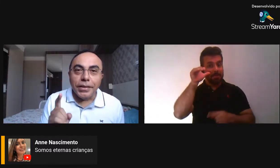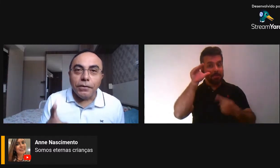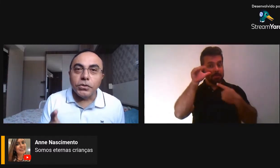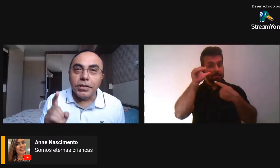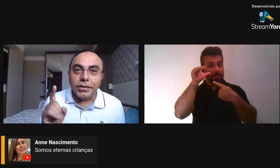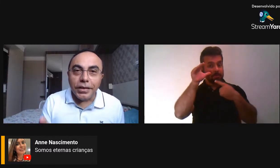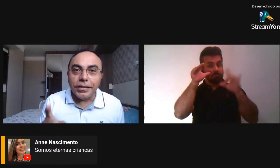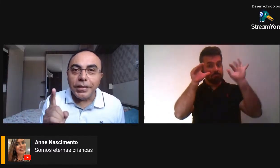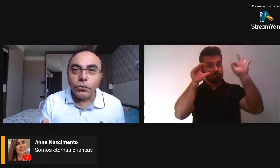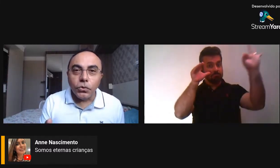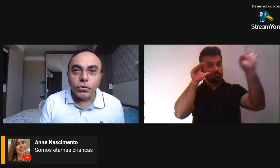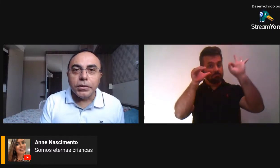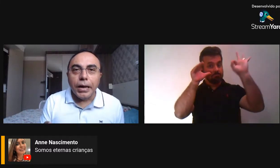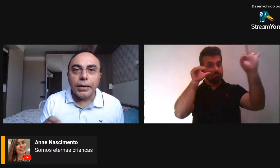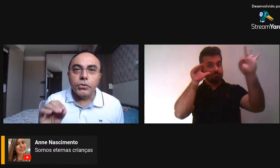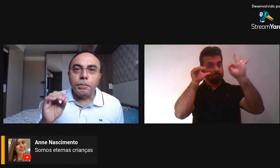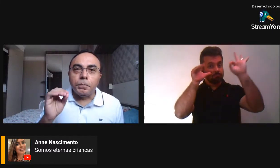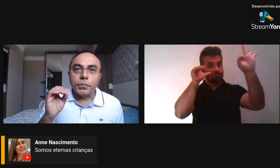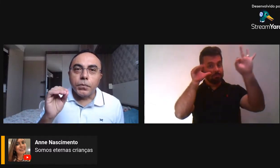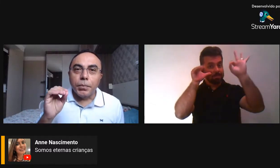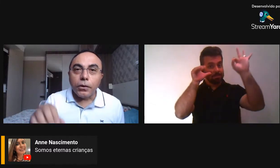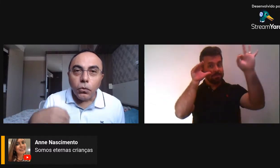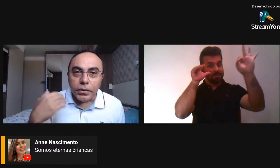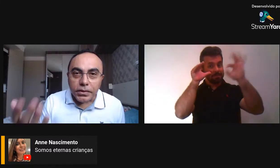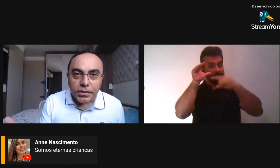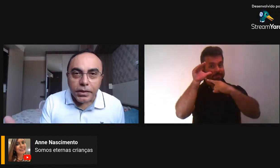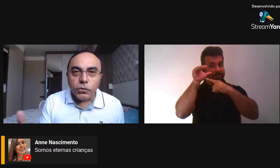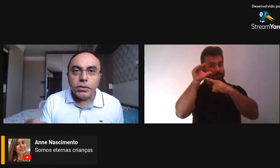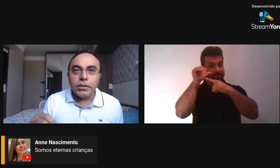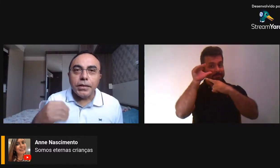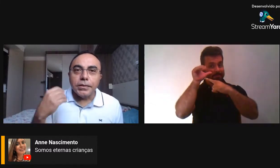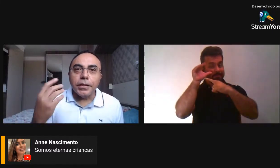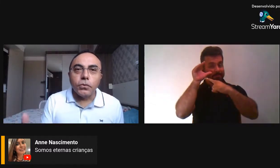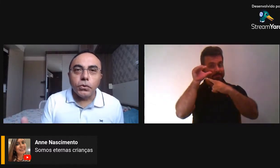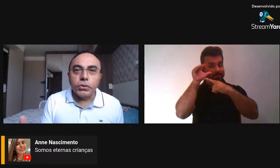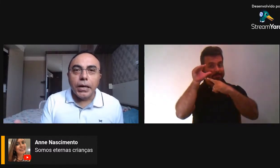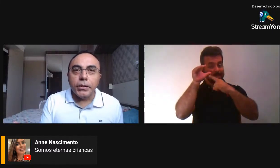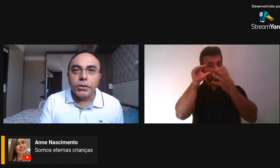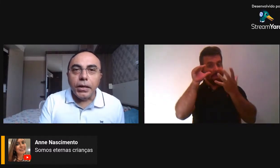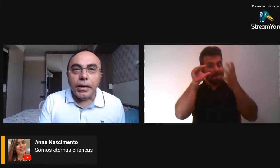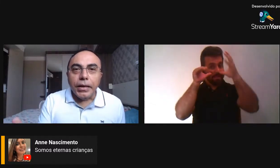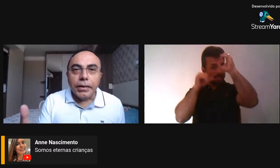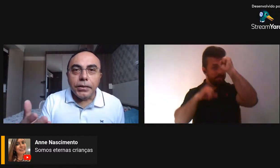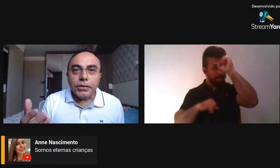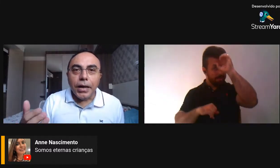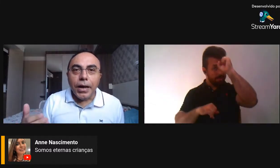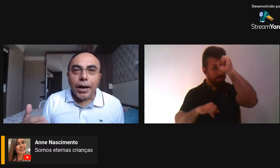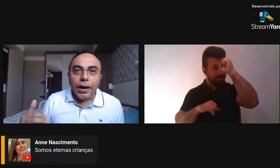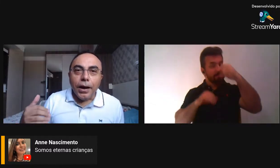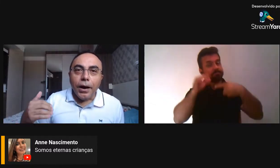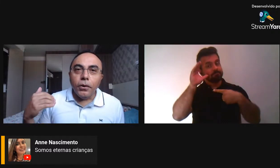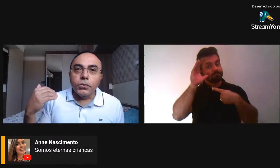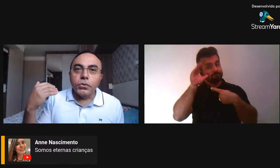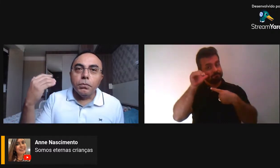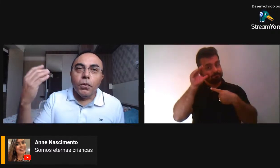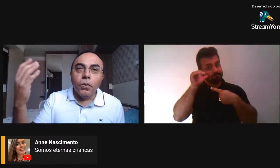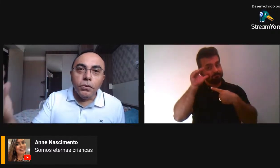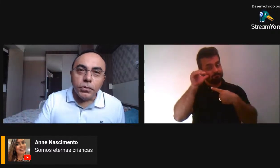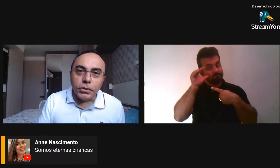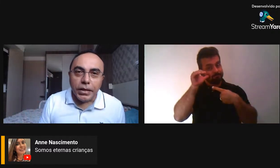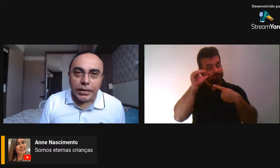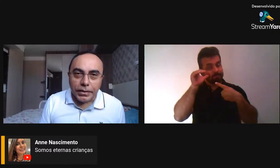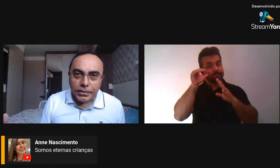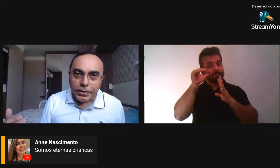para aprender você tem que ter curiosidade, para conhecer você tem que ter curiosidade, ele está aos